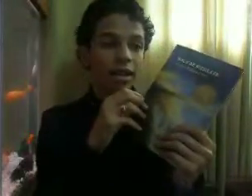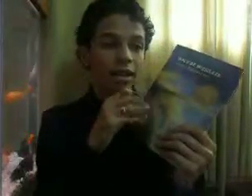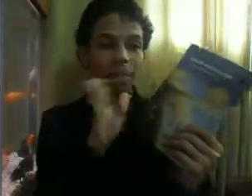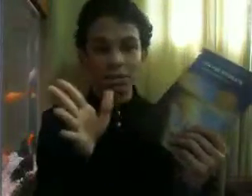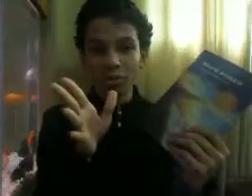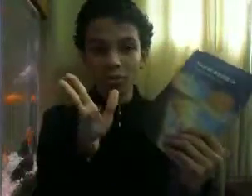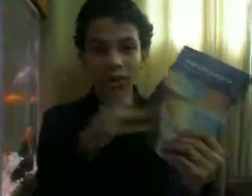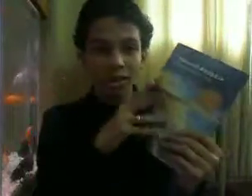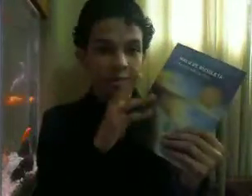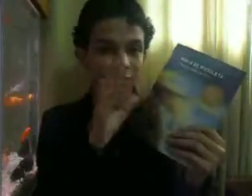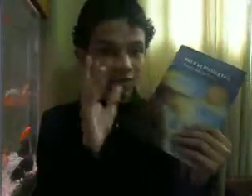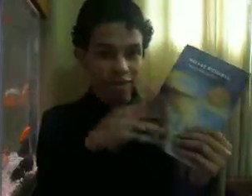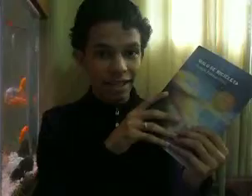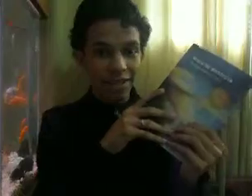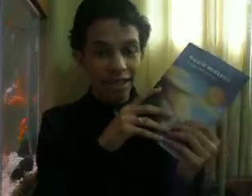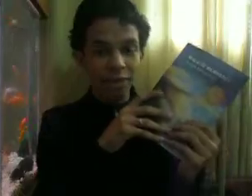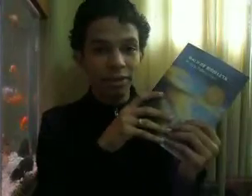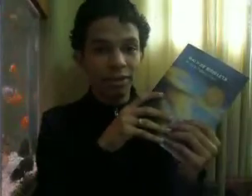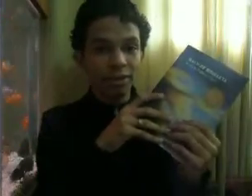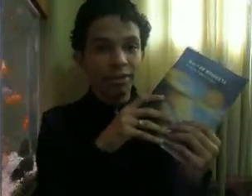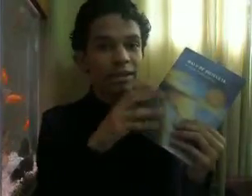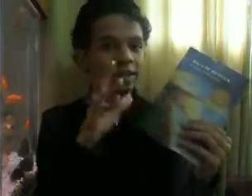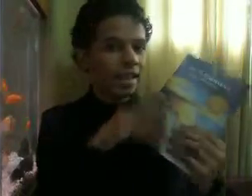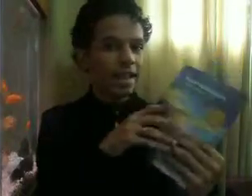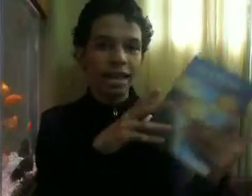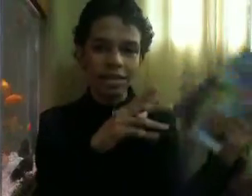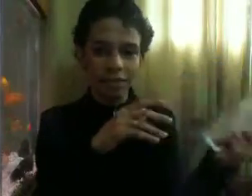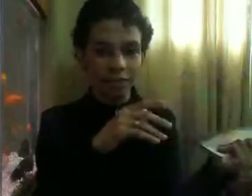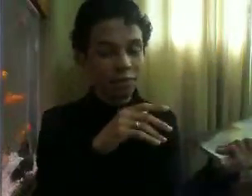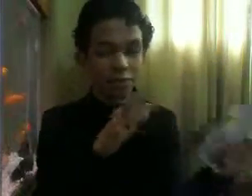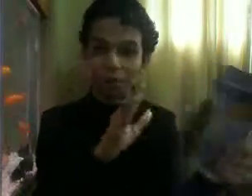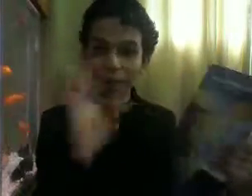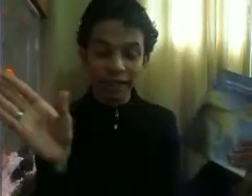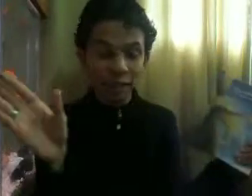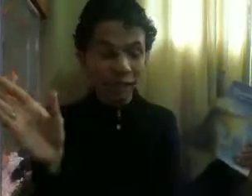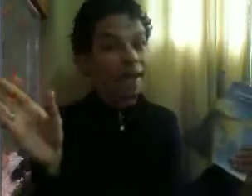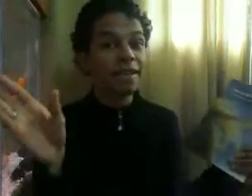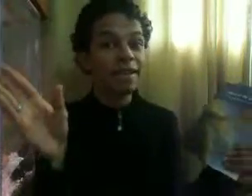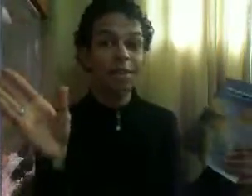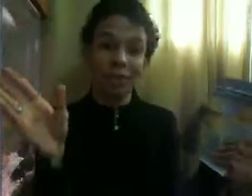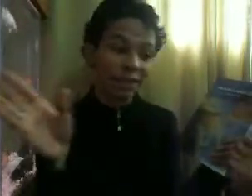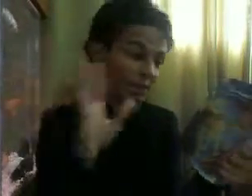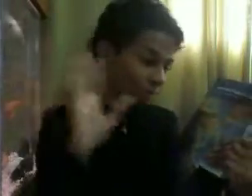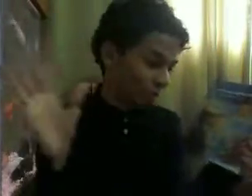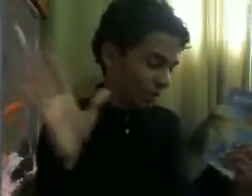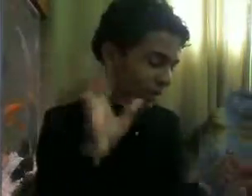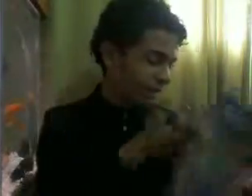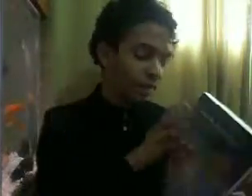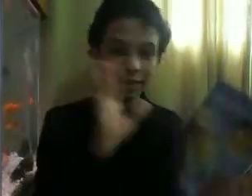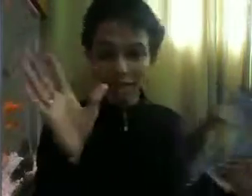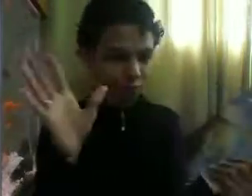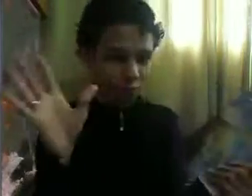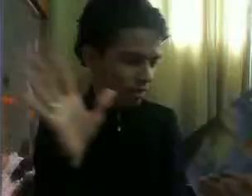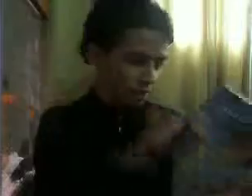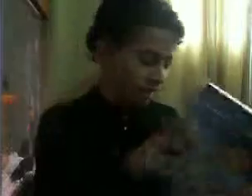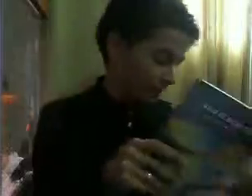Mas um conselho, se você quiser ler o livro, leia antes de ver o filme, porque tem um mega spoiler Que enfim,